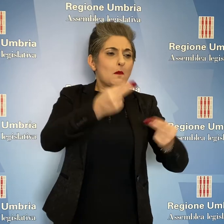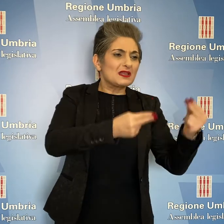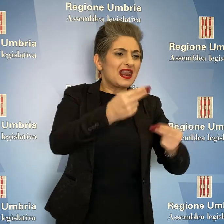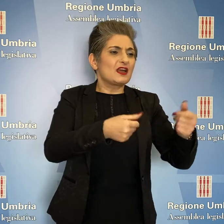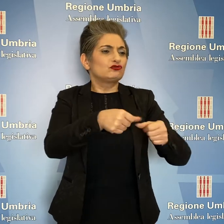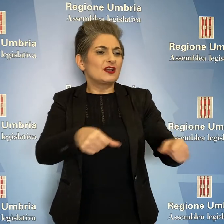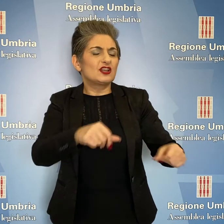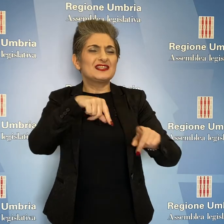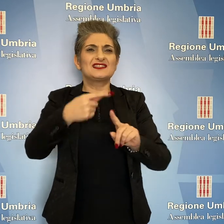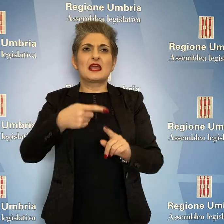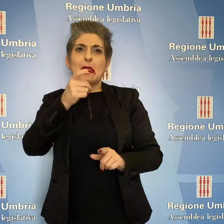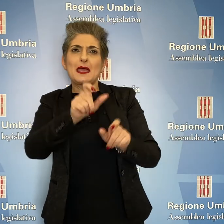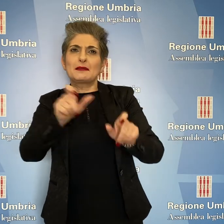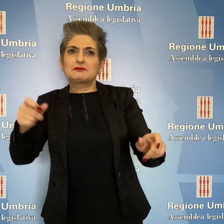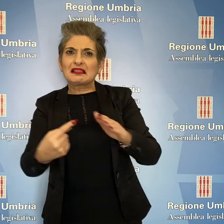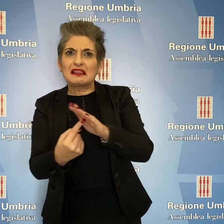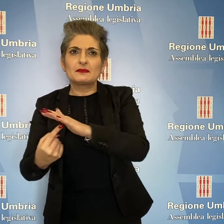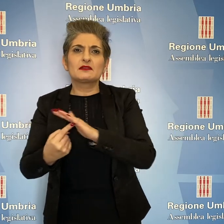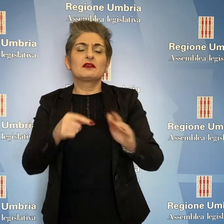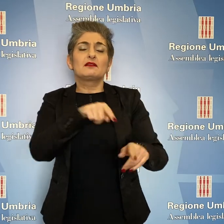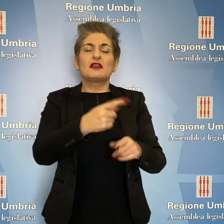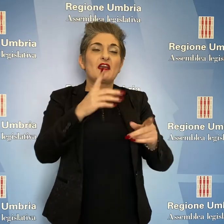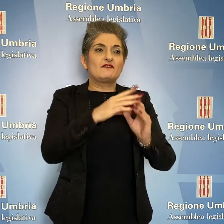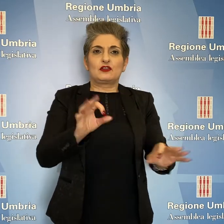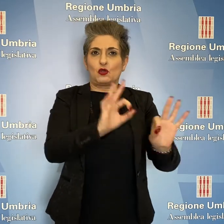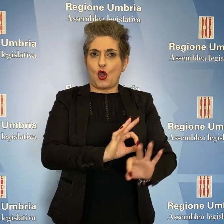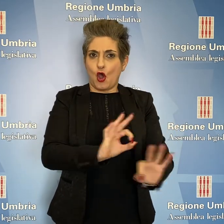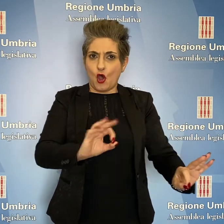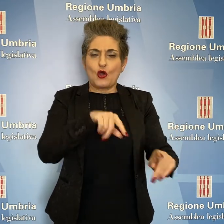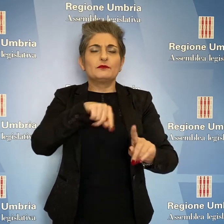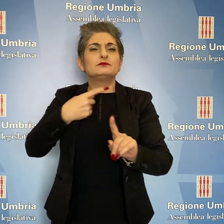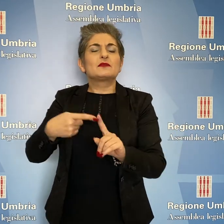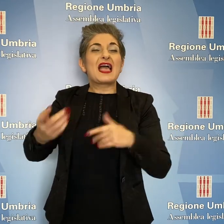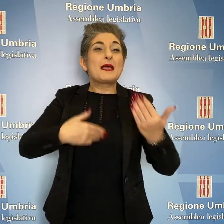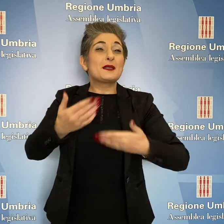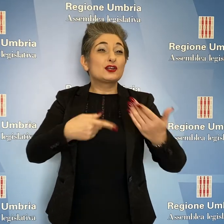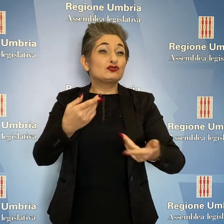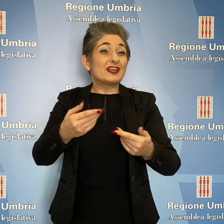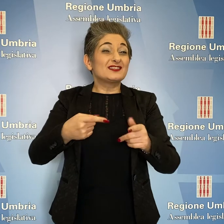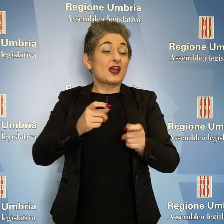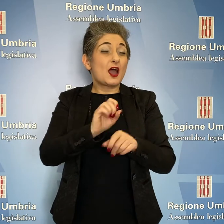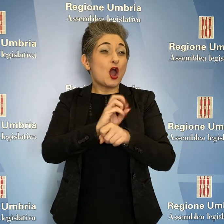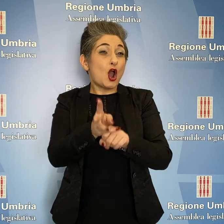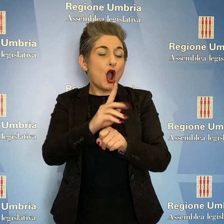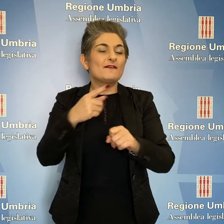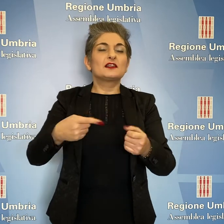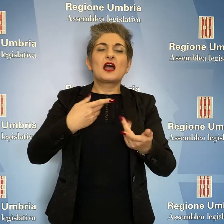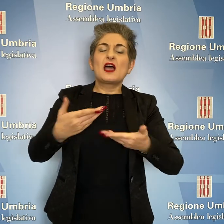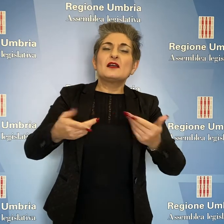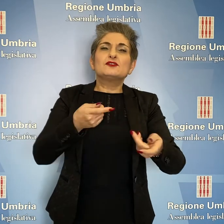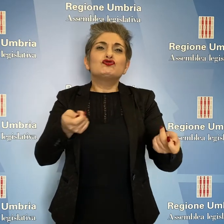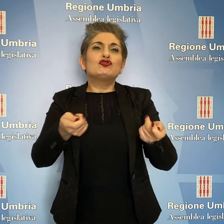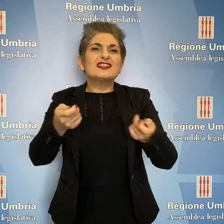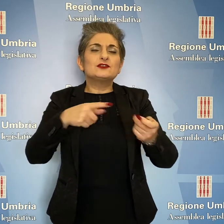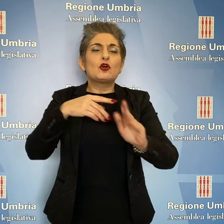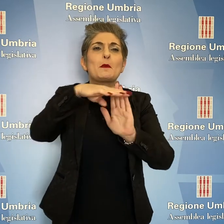agenzie e sul personale, ha detto Paparelli, non è stato fatto nulla. Sulla gestione dell'emergenza Covid assistiamo ad una mancanza di